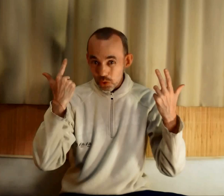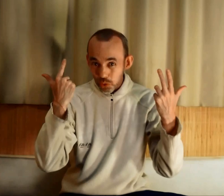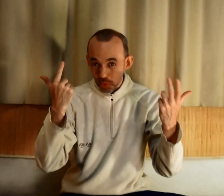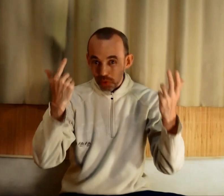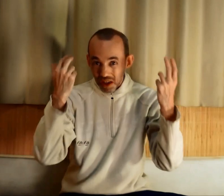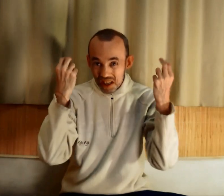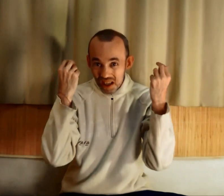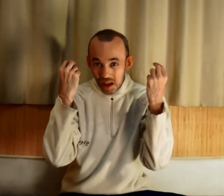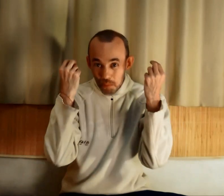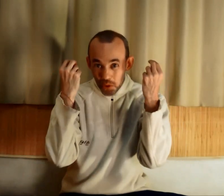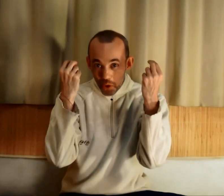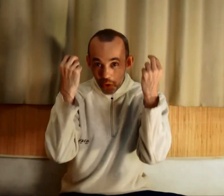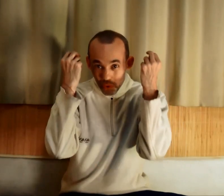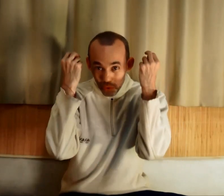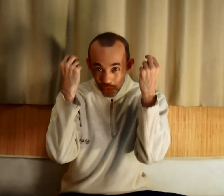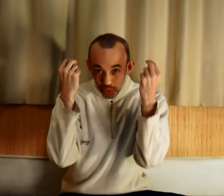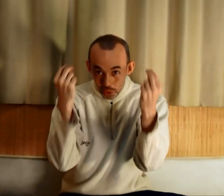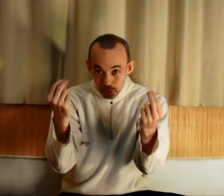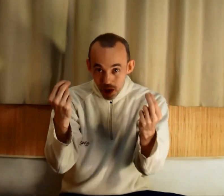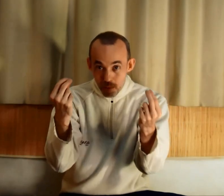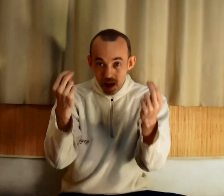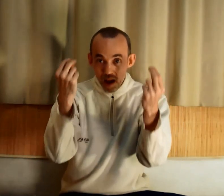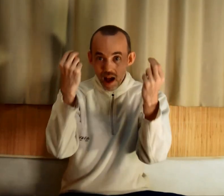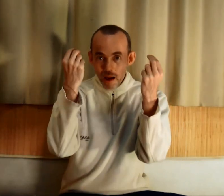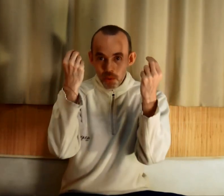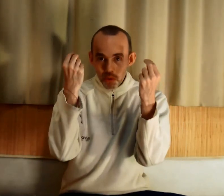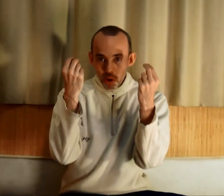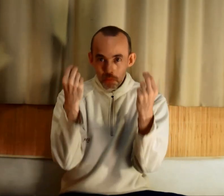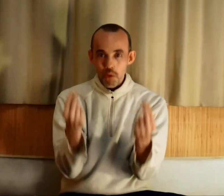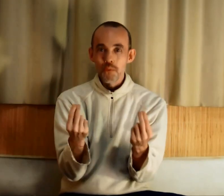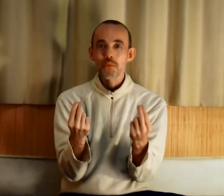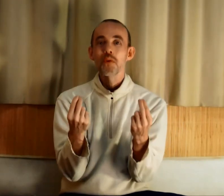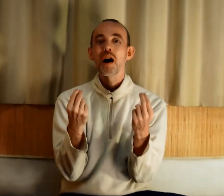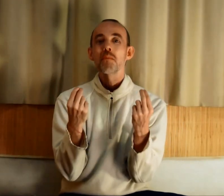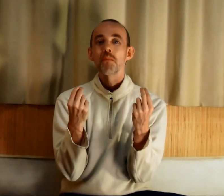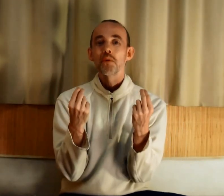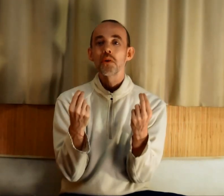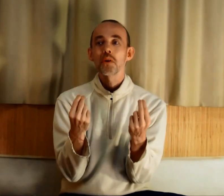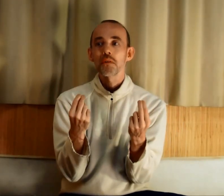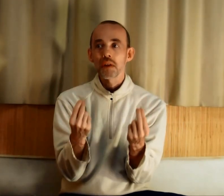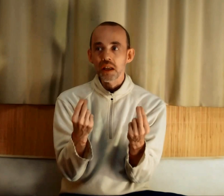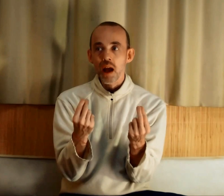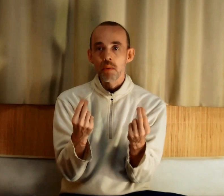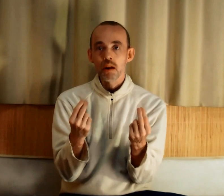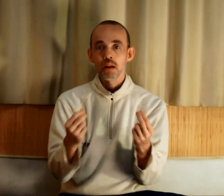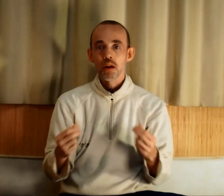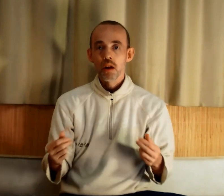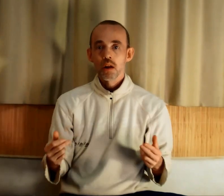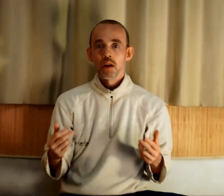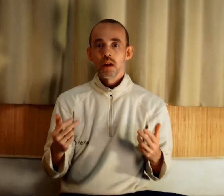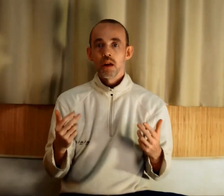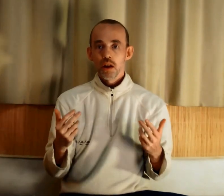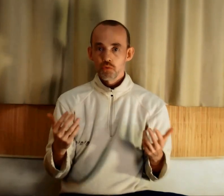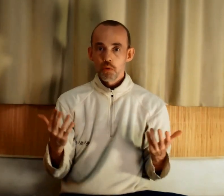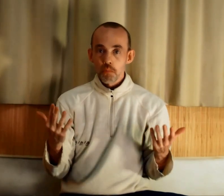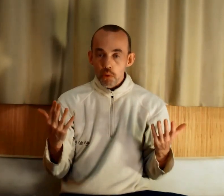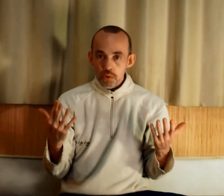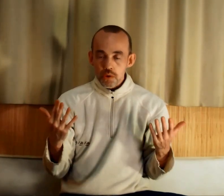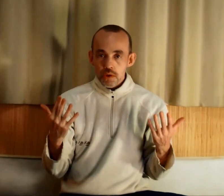dure, qui est un bonheur durable, un bonheur profond, un bonheur véritable. Et je vous propose